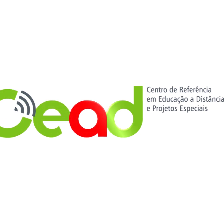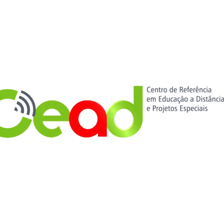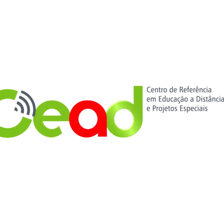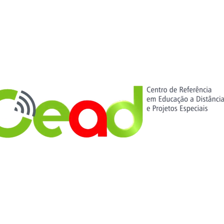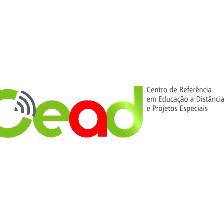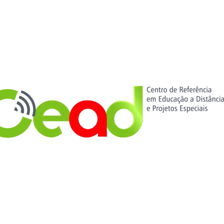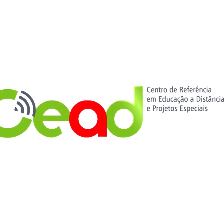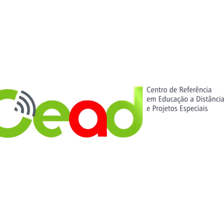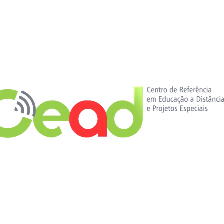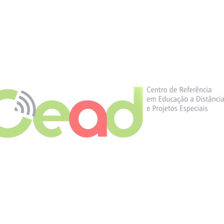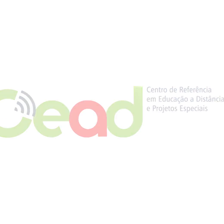Obrigado